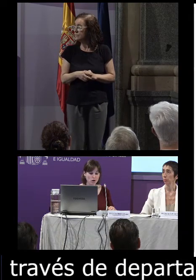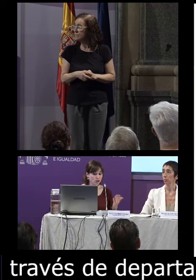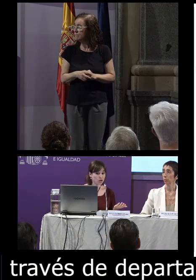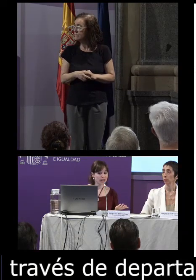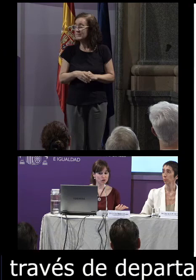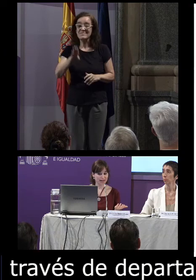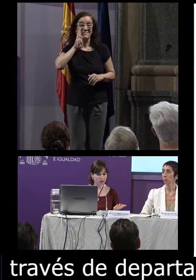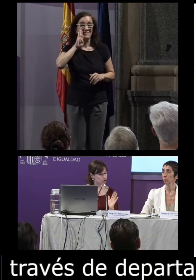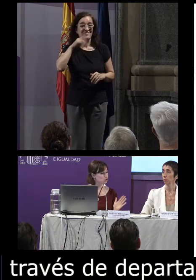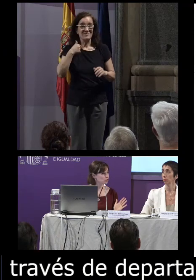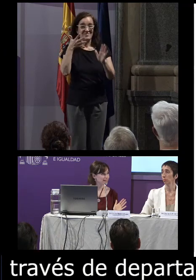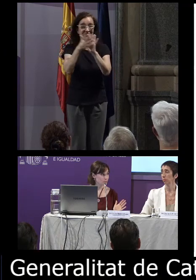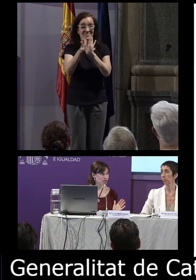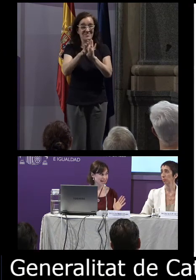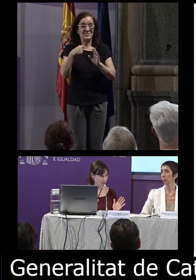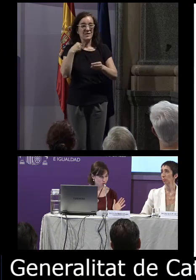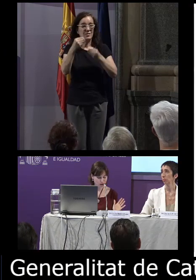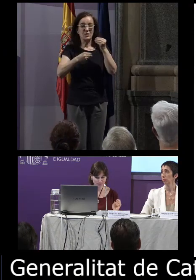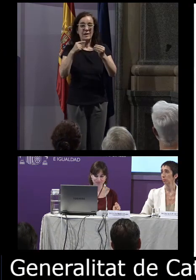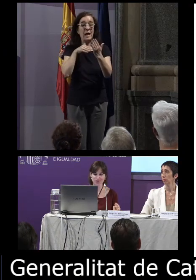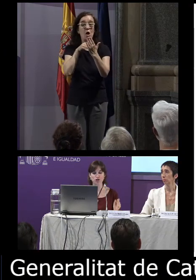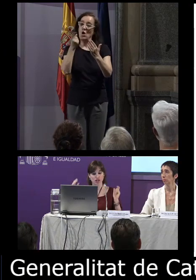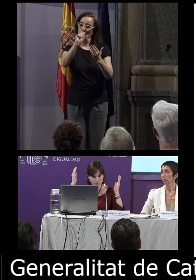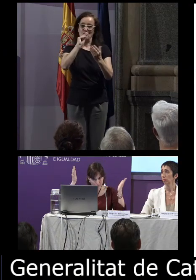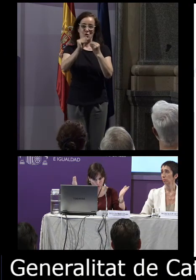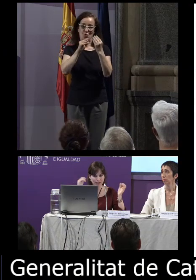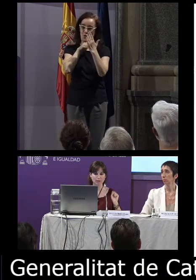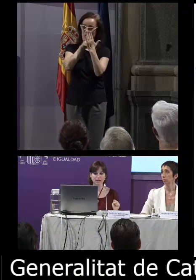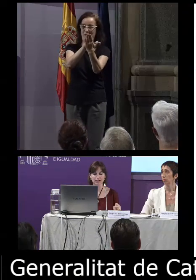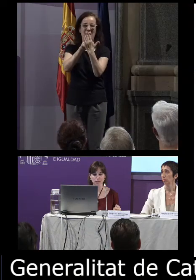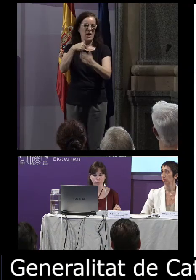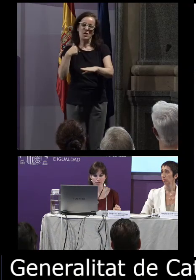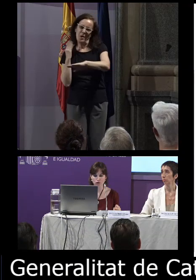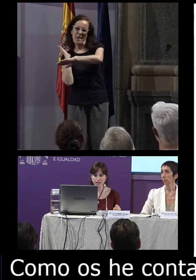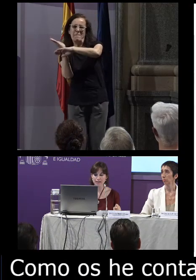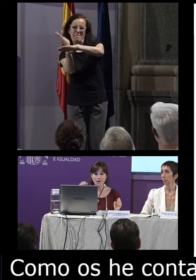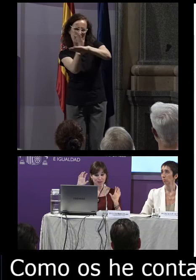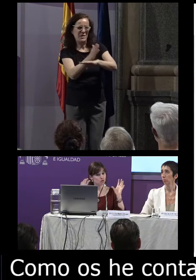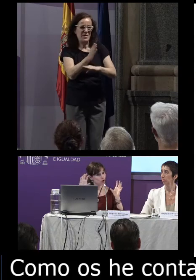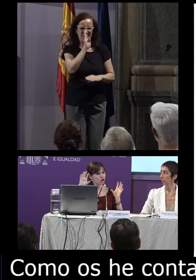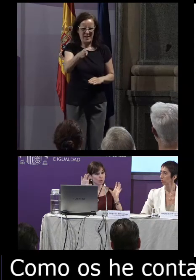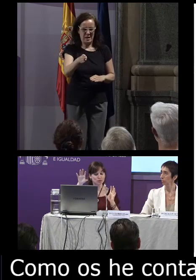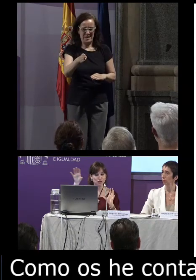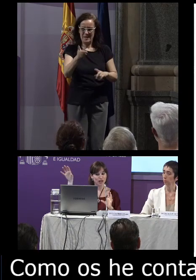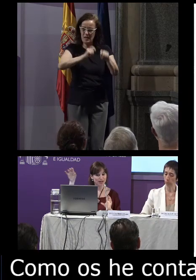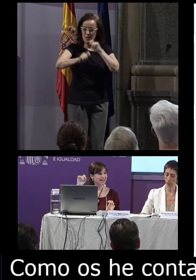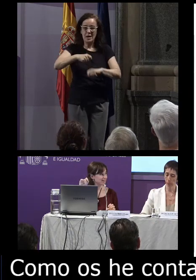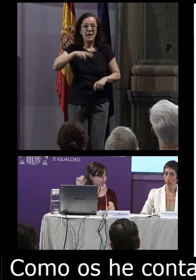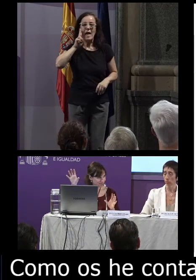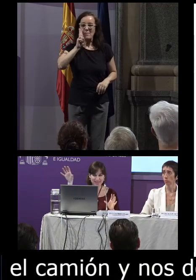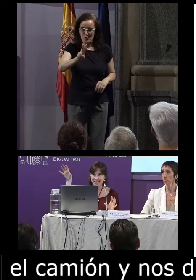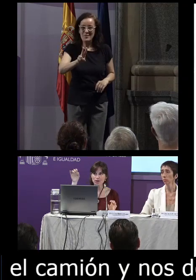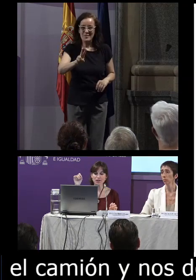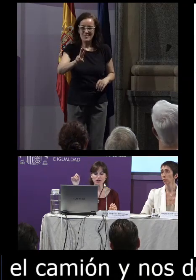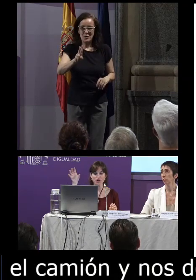como os he contado que nosotros no utilizamos el camión y nos desplazamos directamente a las asociaciones y es un poco lo que hemos visto también en